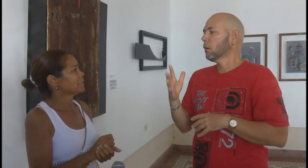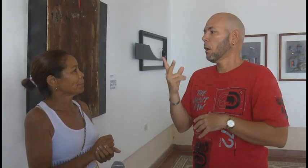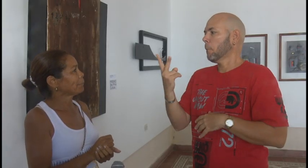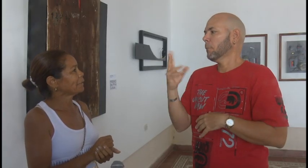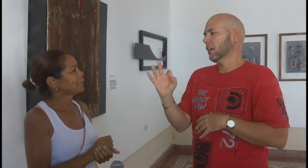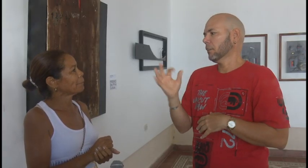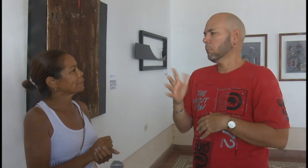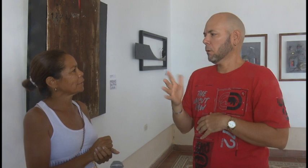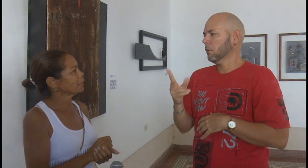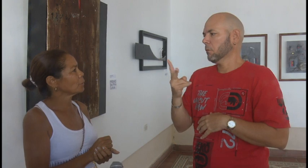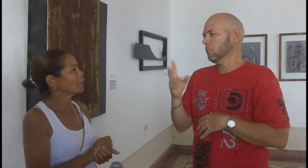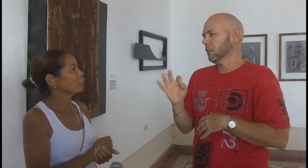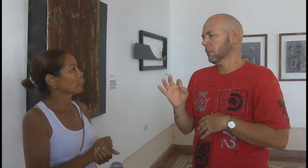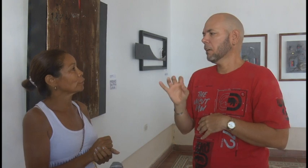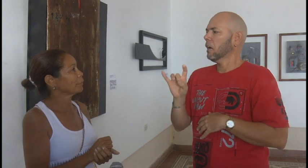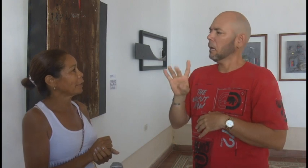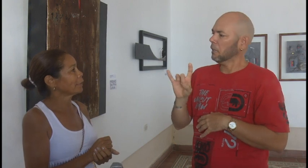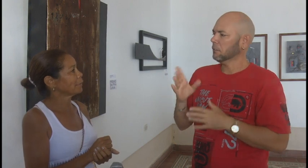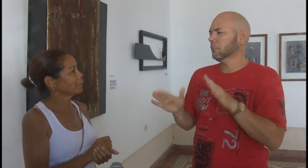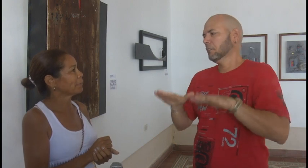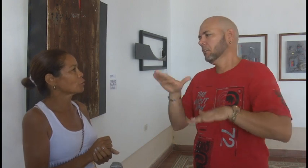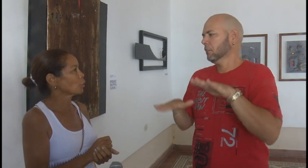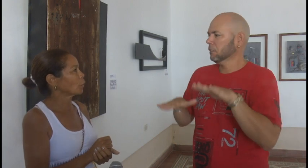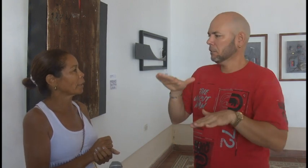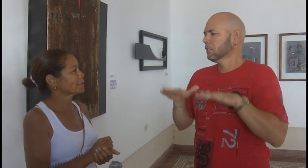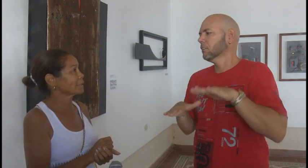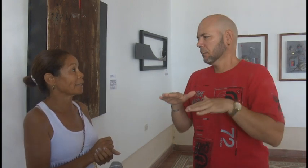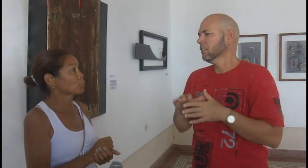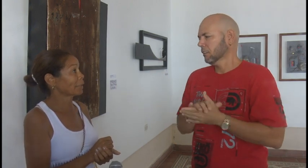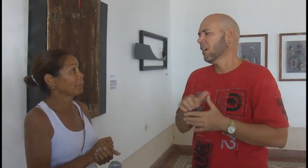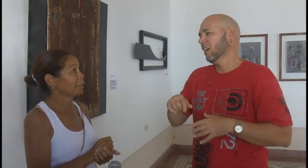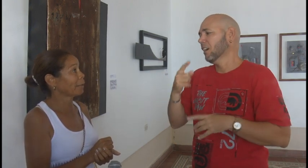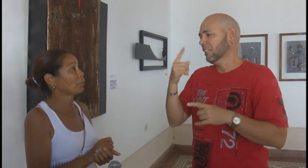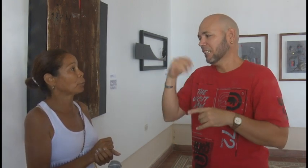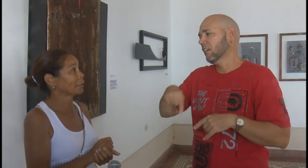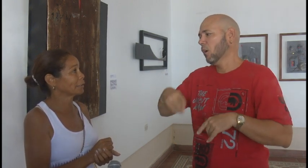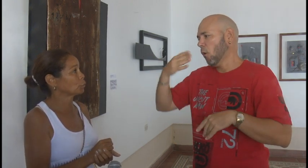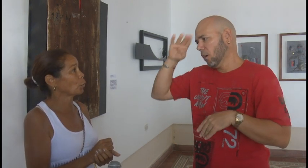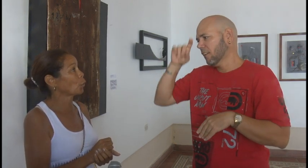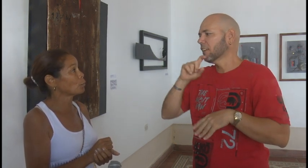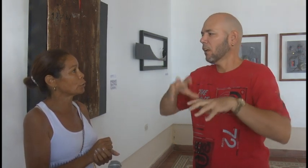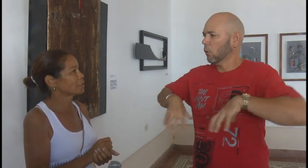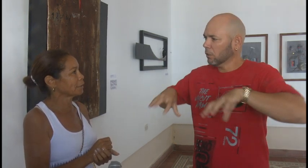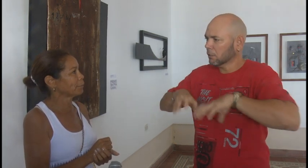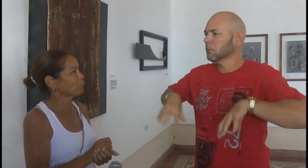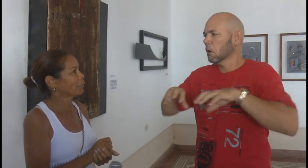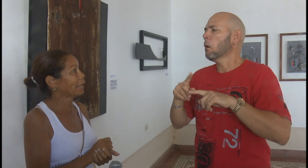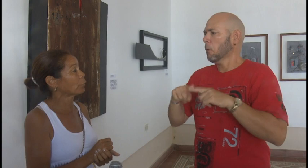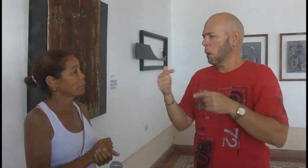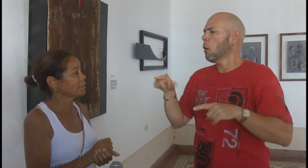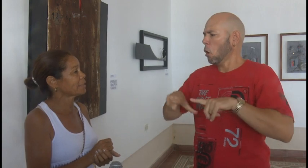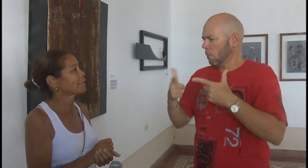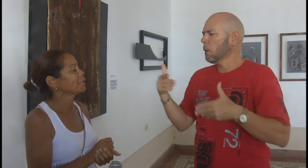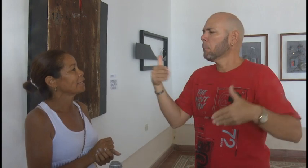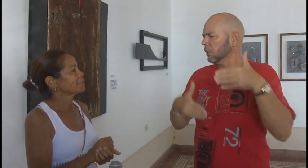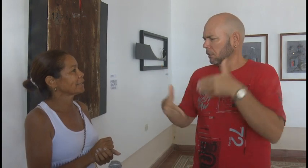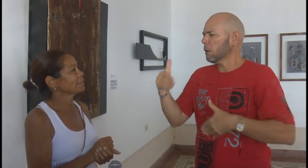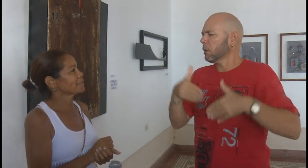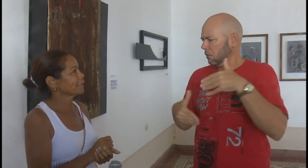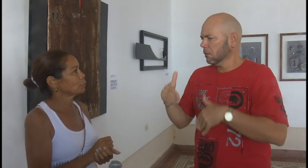Principalmente la matrícula es de 20 personas, se hizo aquí en Bayamo porque en todos los municipios de la provincia se está haciendo